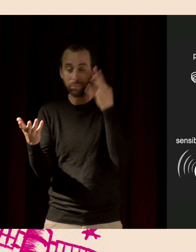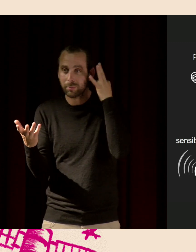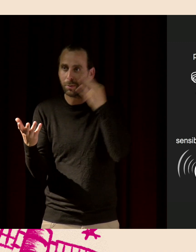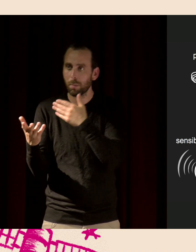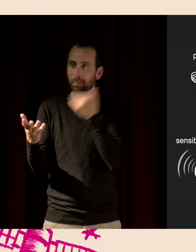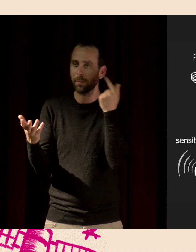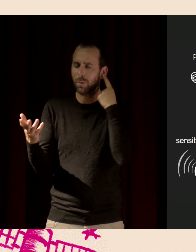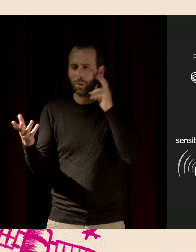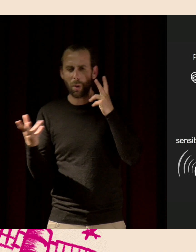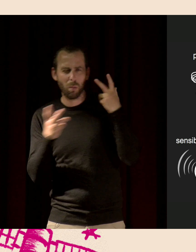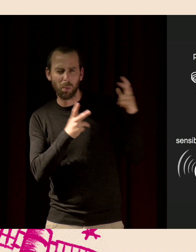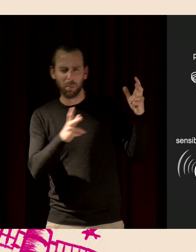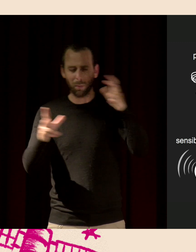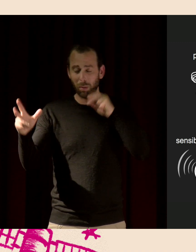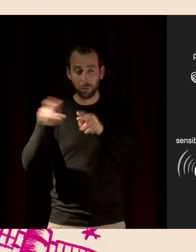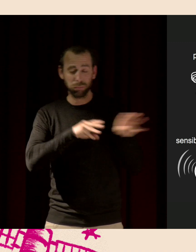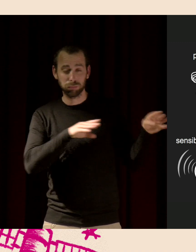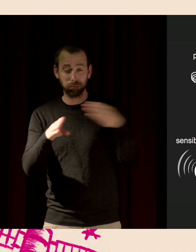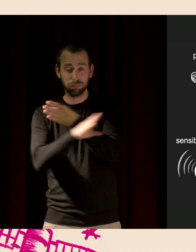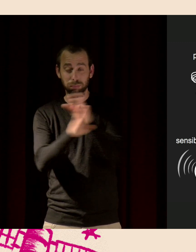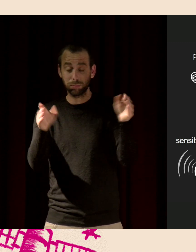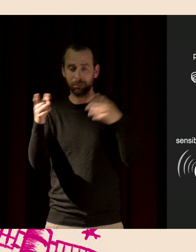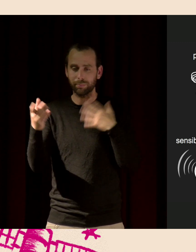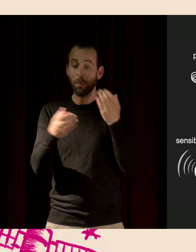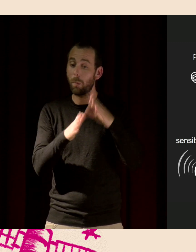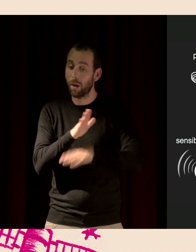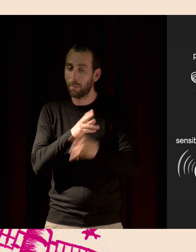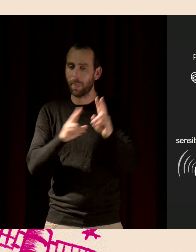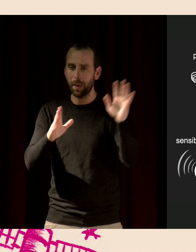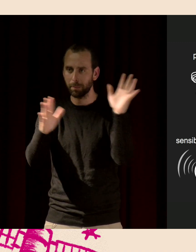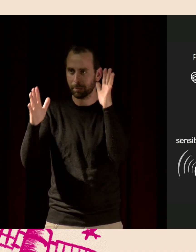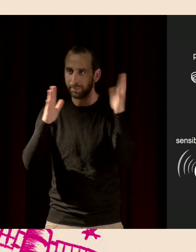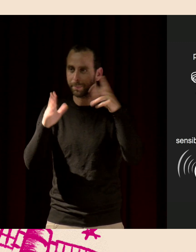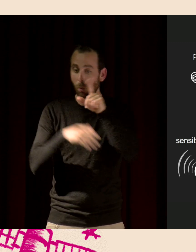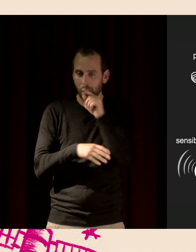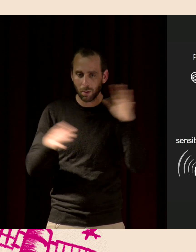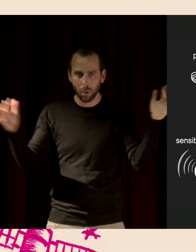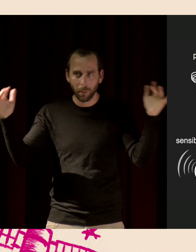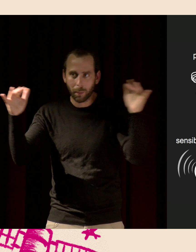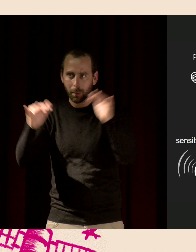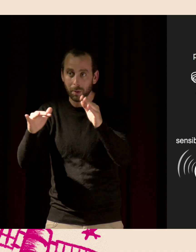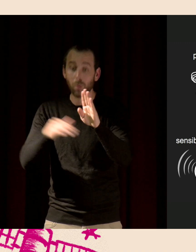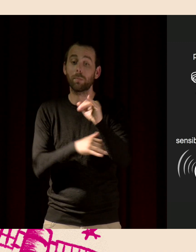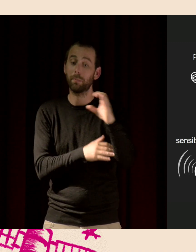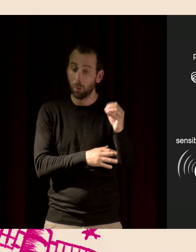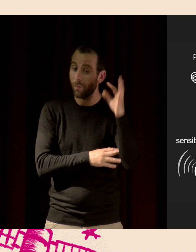de la place parce qu'il y aura moins d'écho. Et puis, ça peut aussi amener des êtres vivants qui vont amener de la biophonie. Ça pourra peut-être